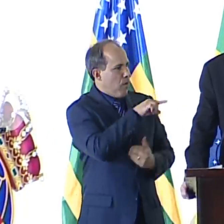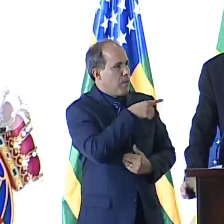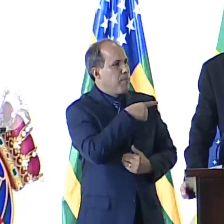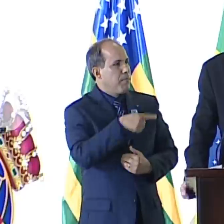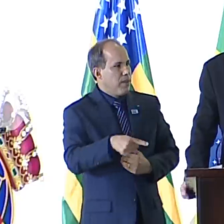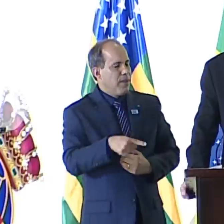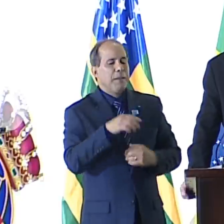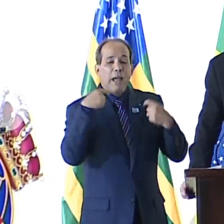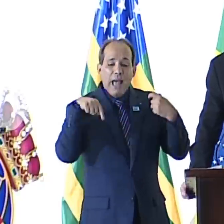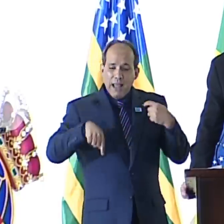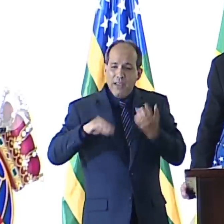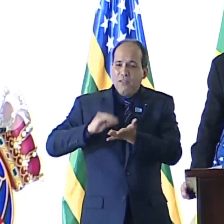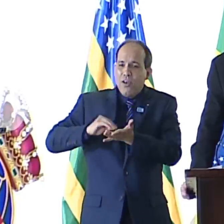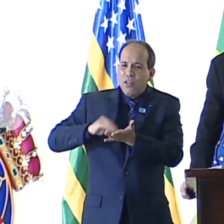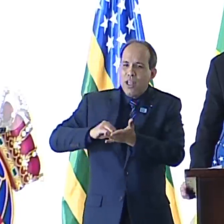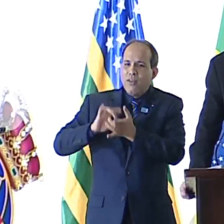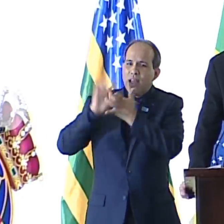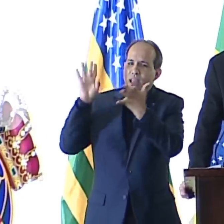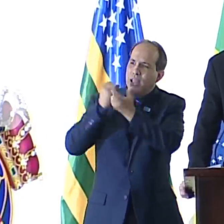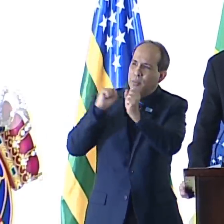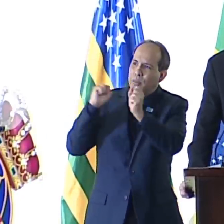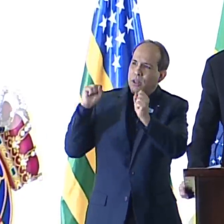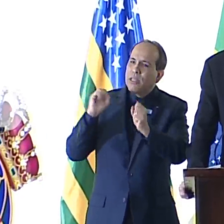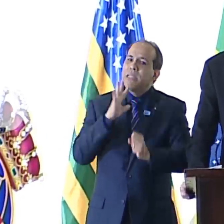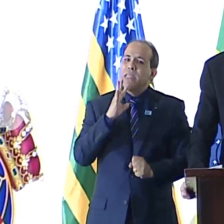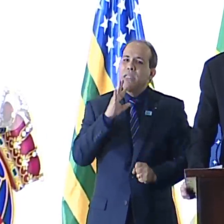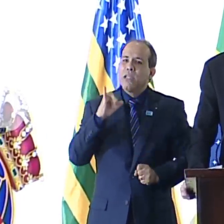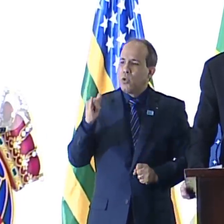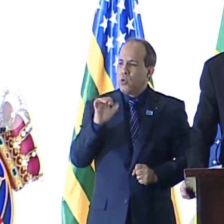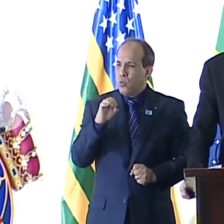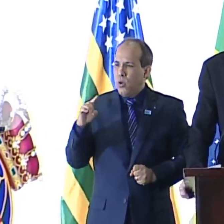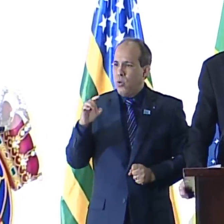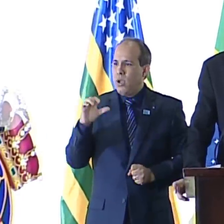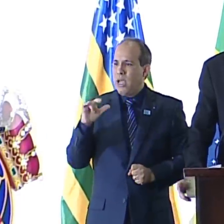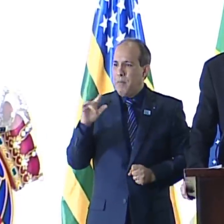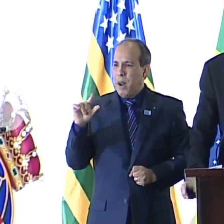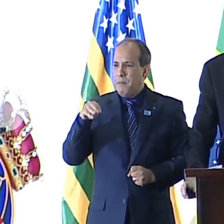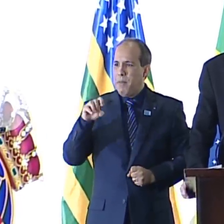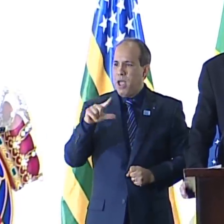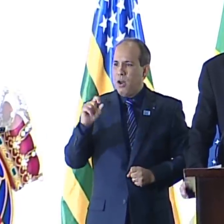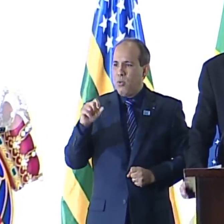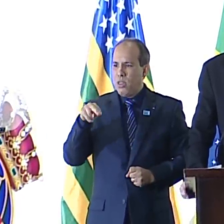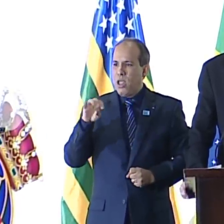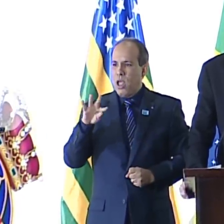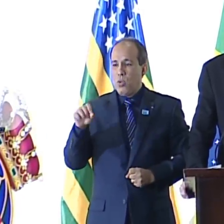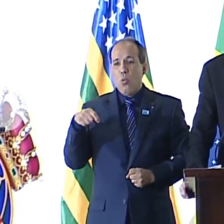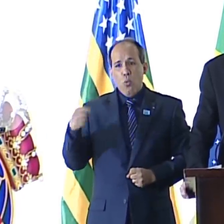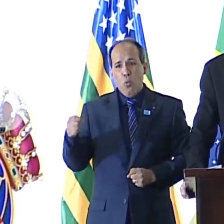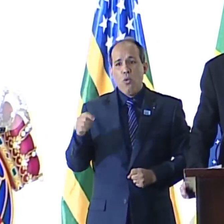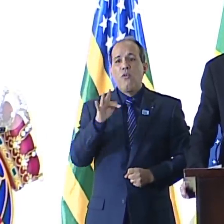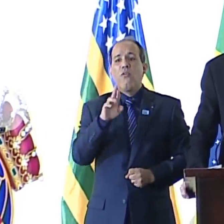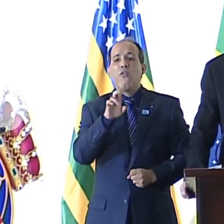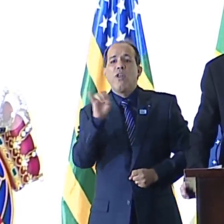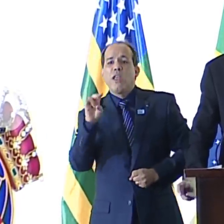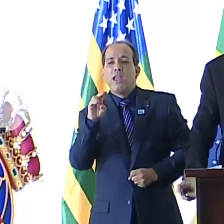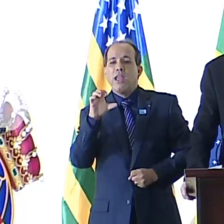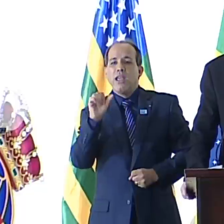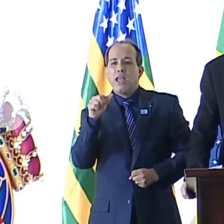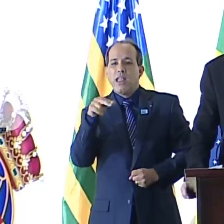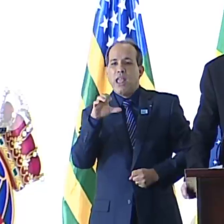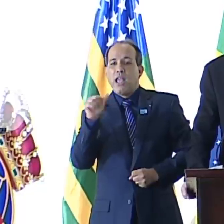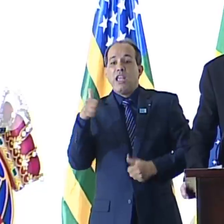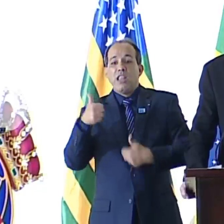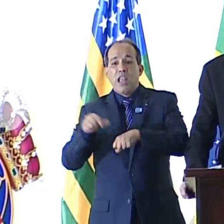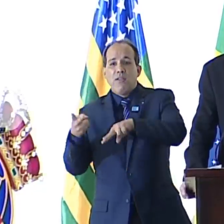libertação. O poema de João Cabral de Melo Neto, que acabo de citar, é sobre Frei Caneca, no momento em que o tiraram de seu